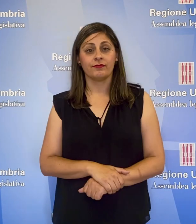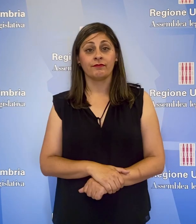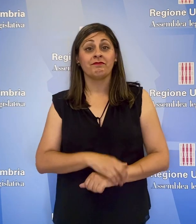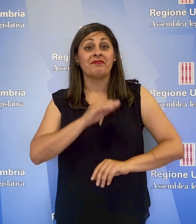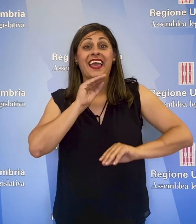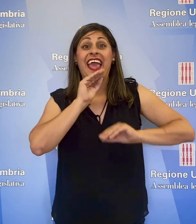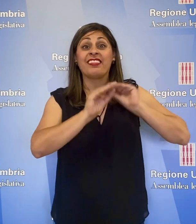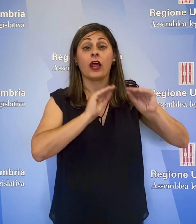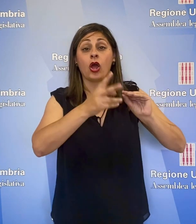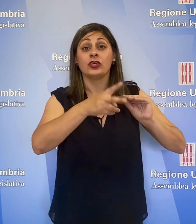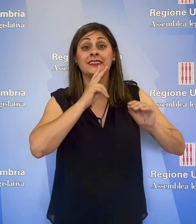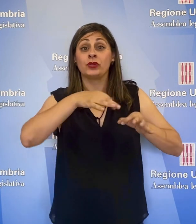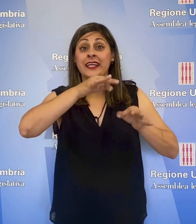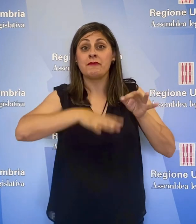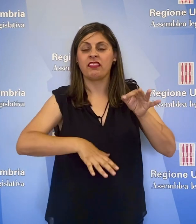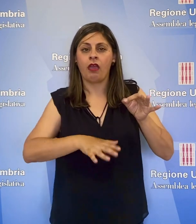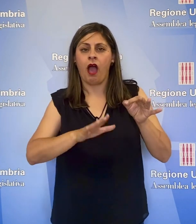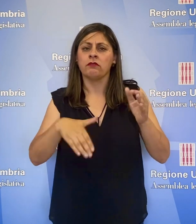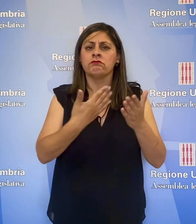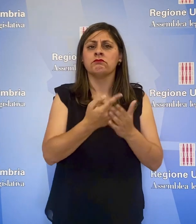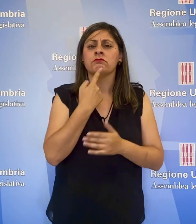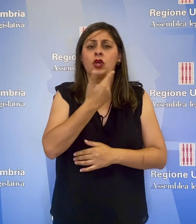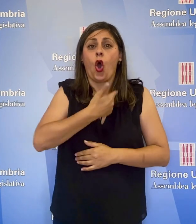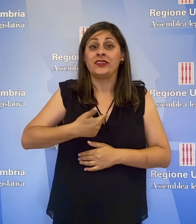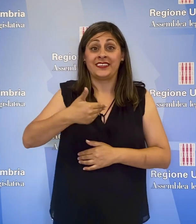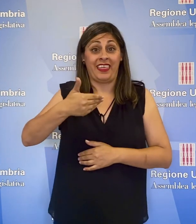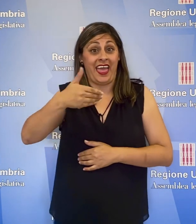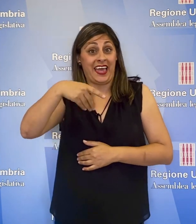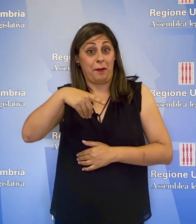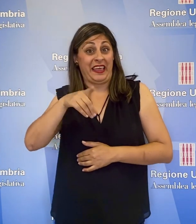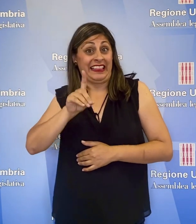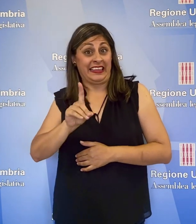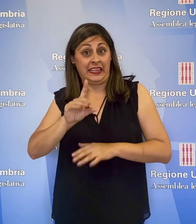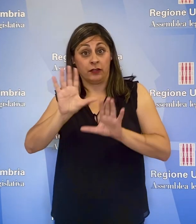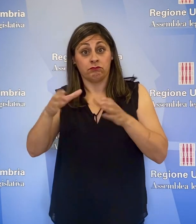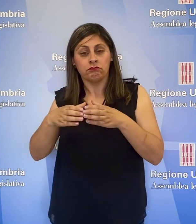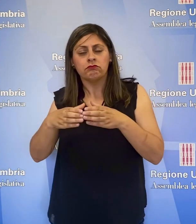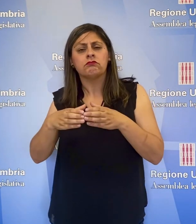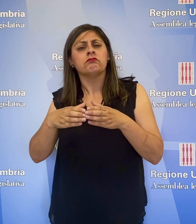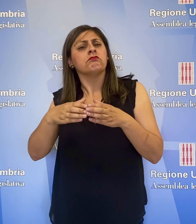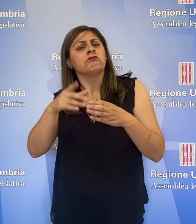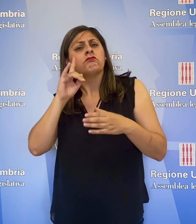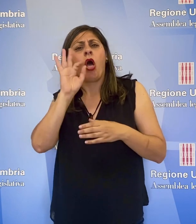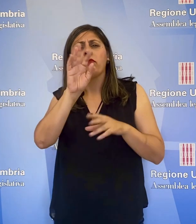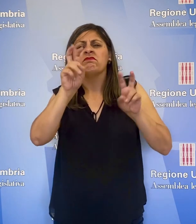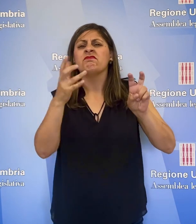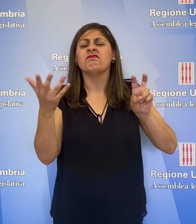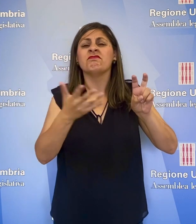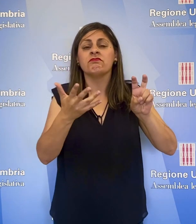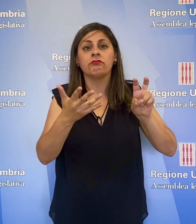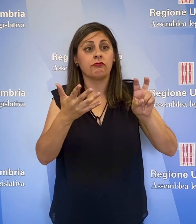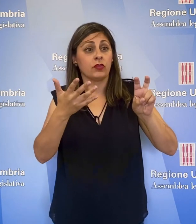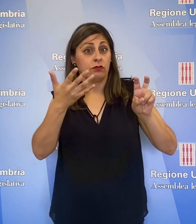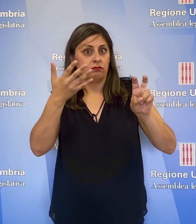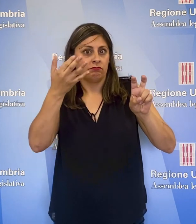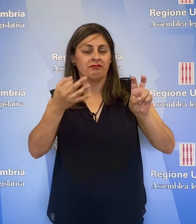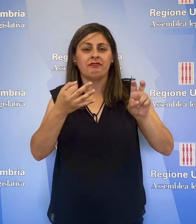All'interrogazione a risposta immediata presentata dai consiglieri del Partito Democratico in merito alle azioni messe in campo per